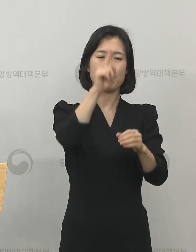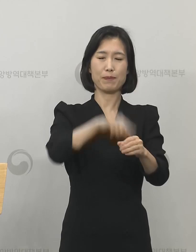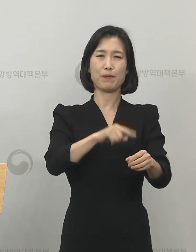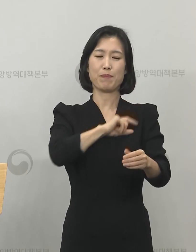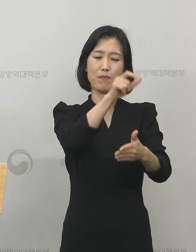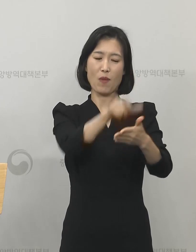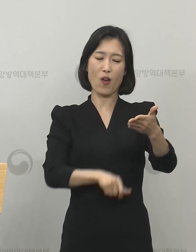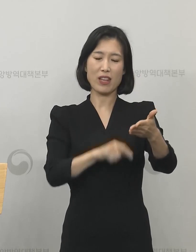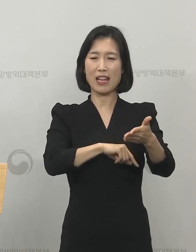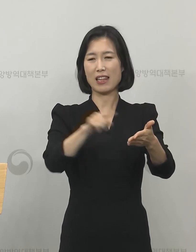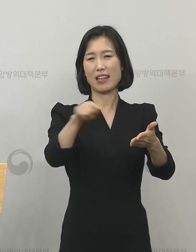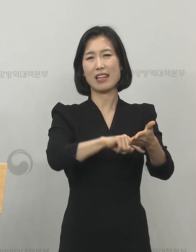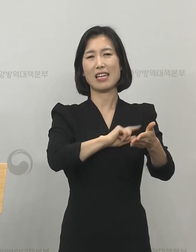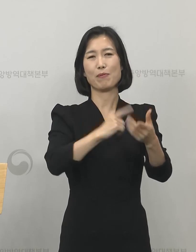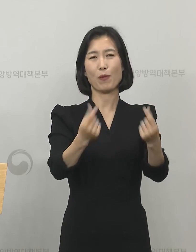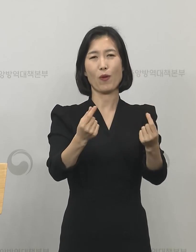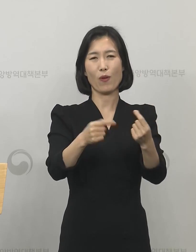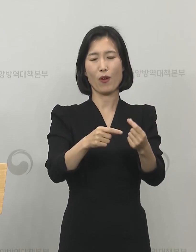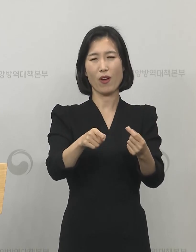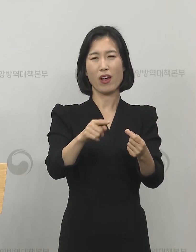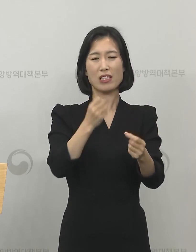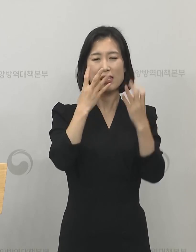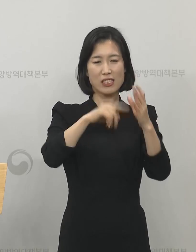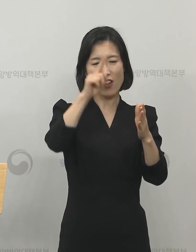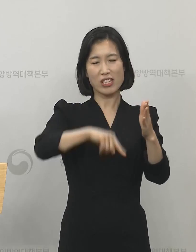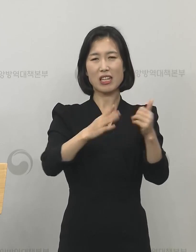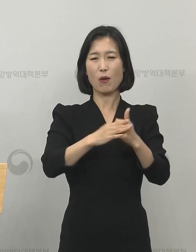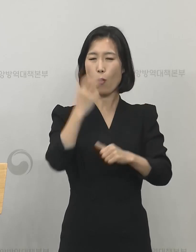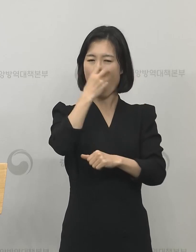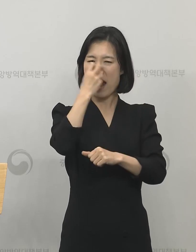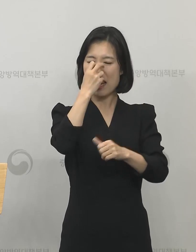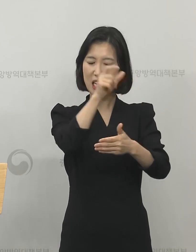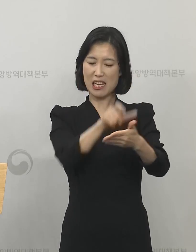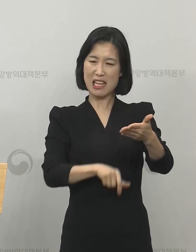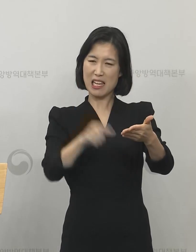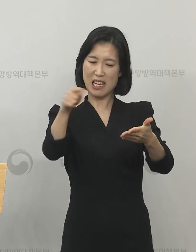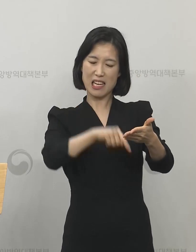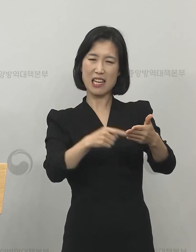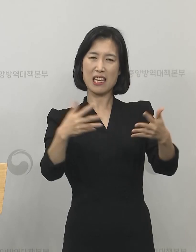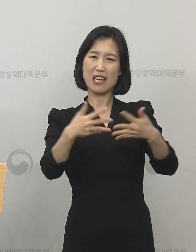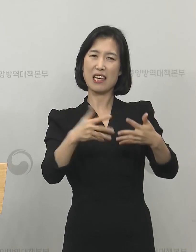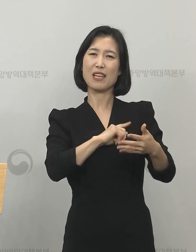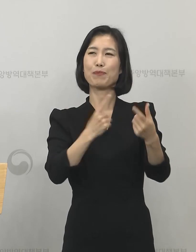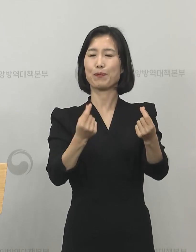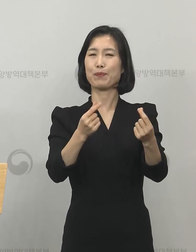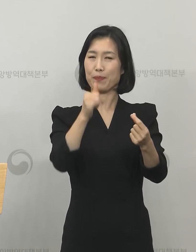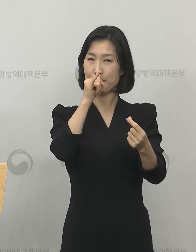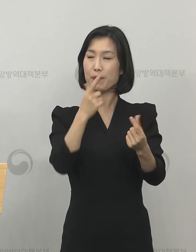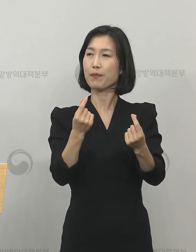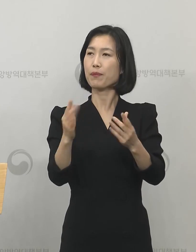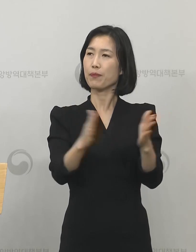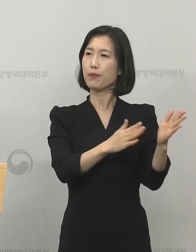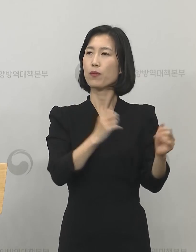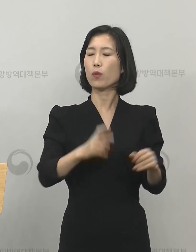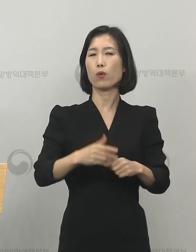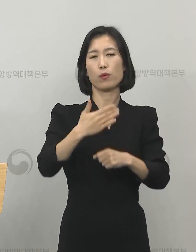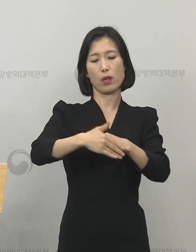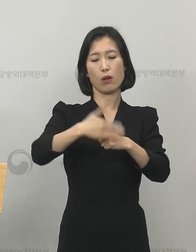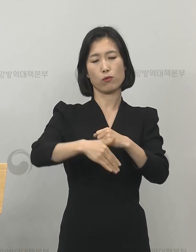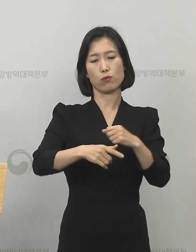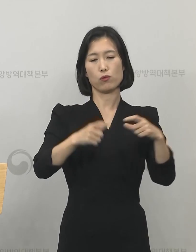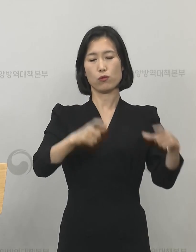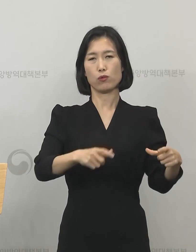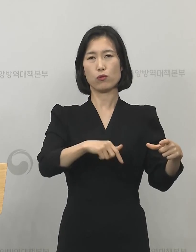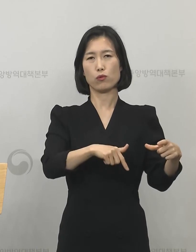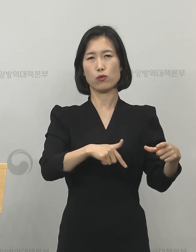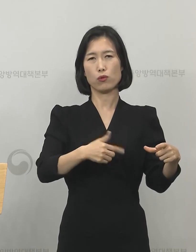때문에 명단에 있었고 관리 대상이었던 사례라고 말씀을 드리겠습니다. 그리고 대구 지역에서는 그때